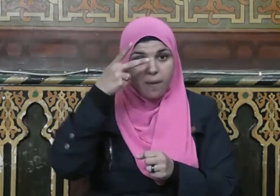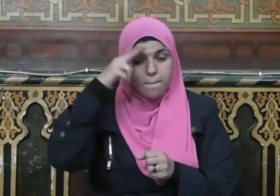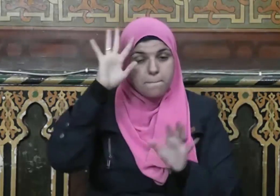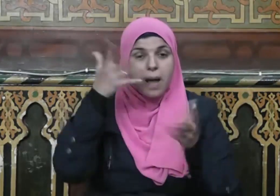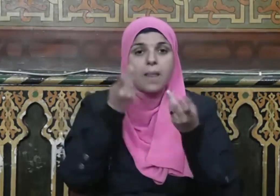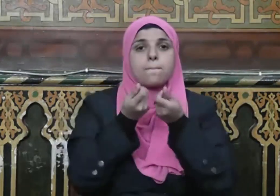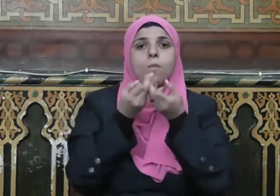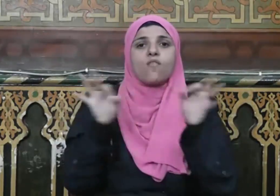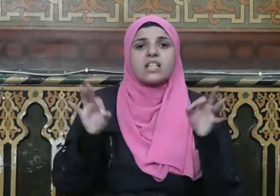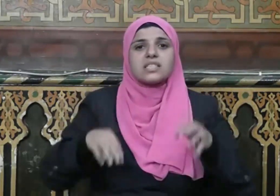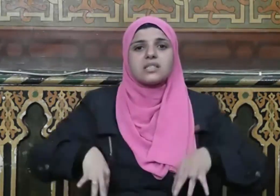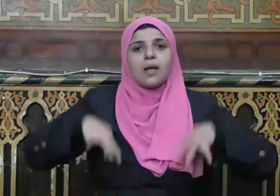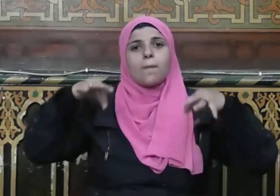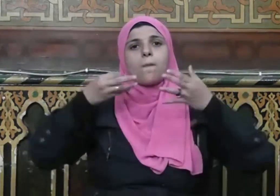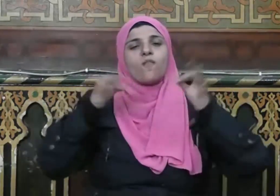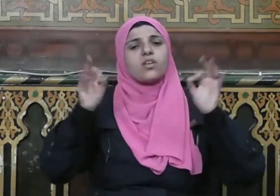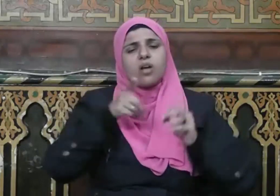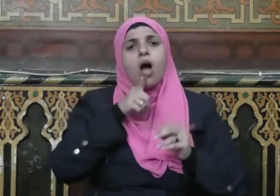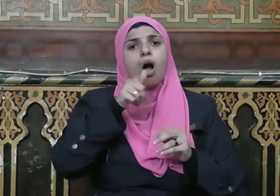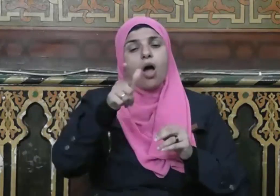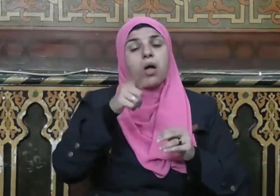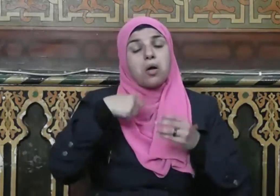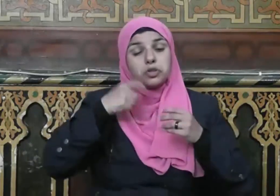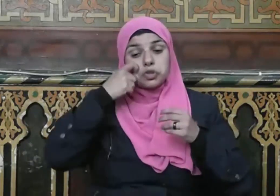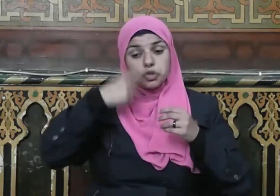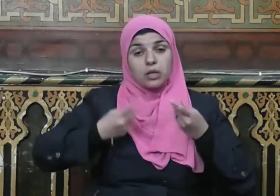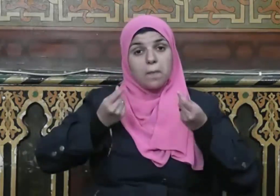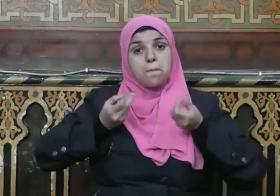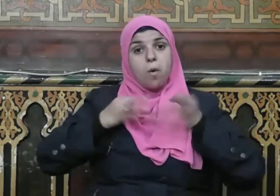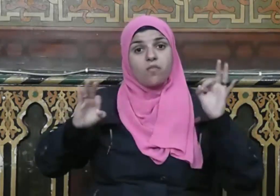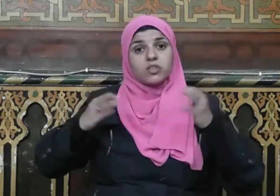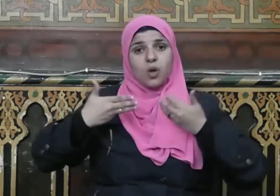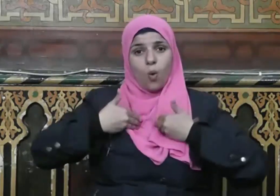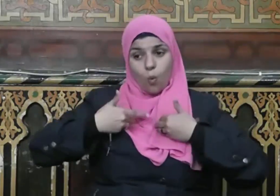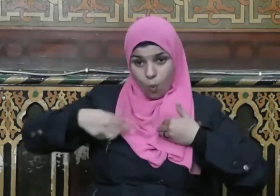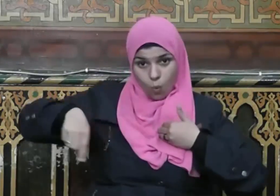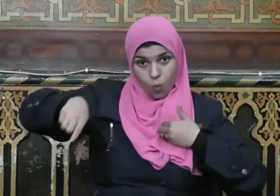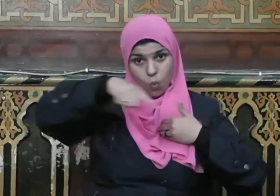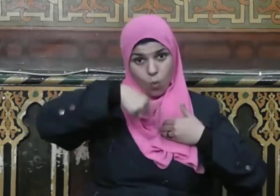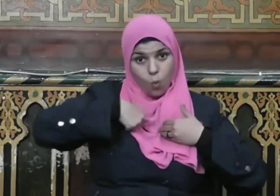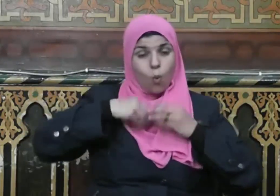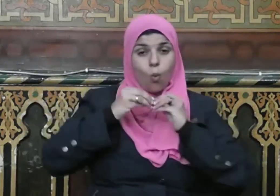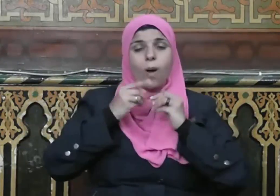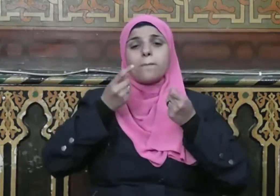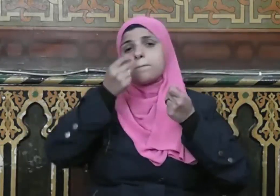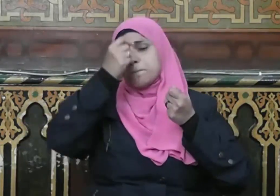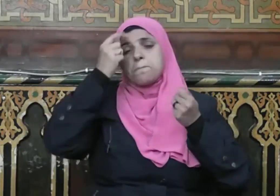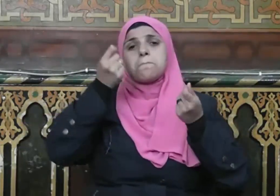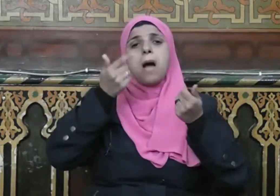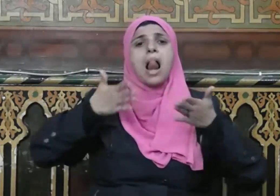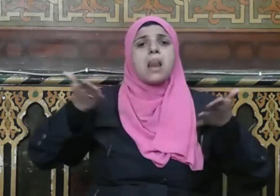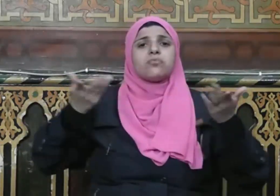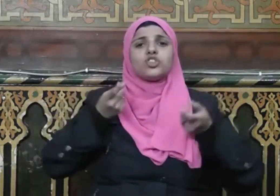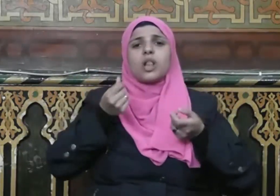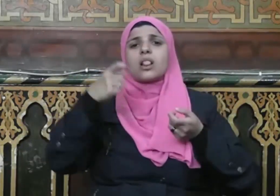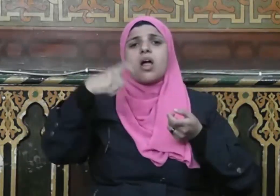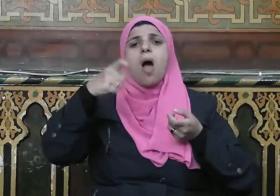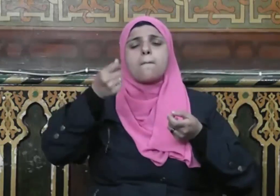قالوا المفلس فينا يا رسول الله من لا درهم له ولا